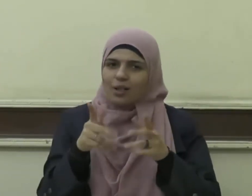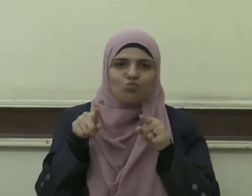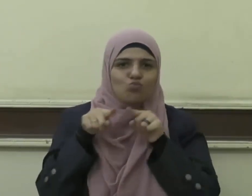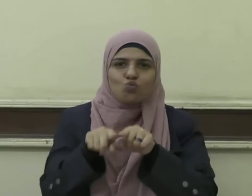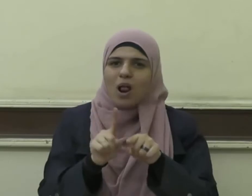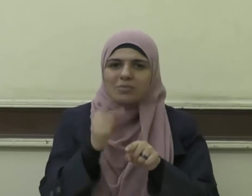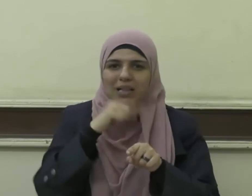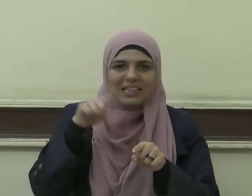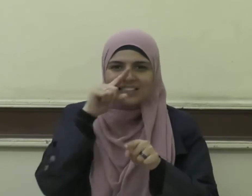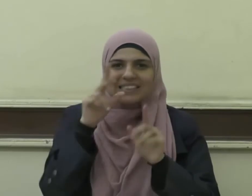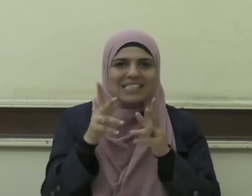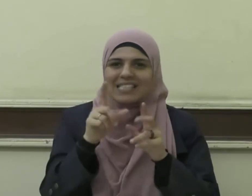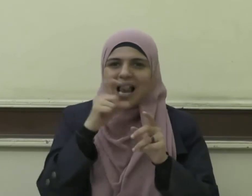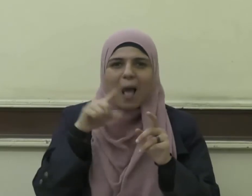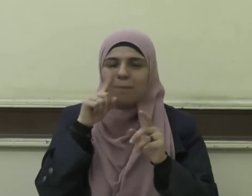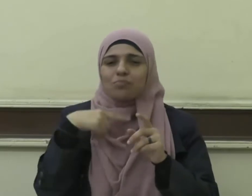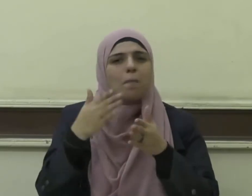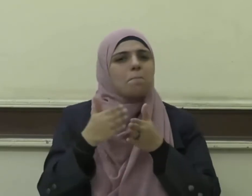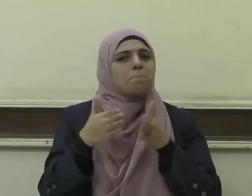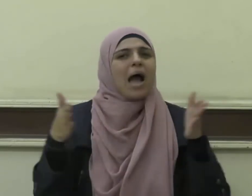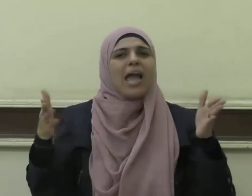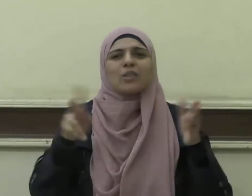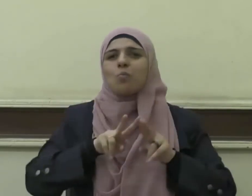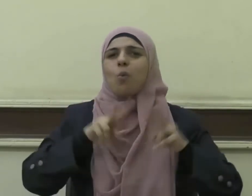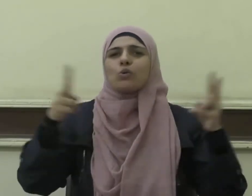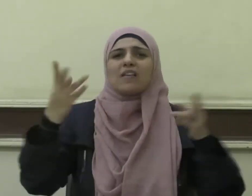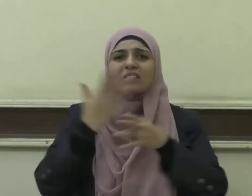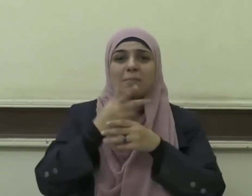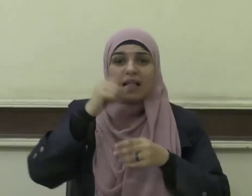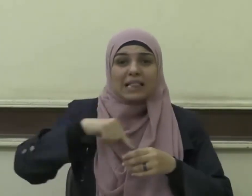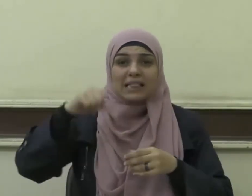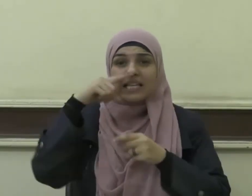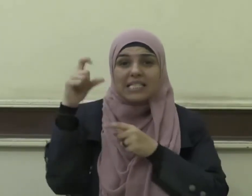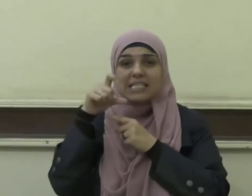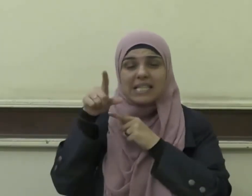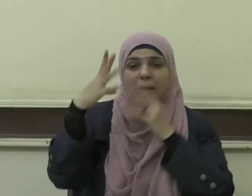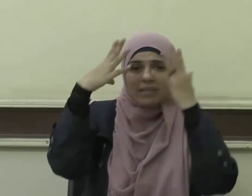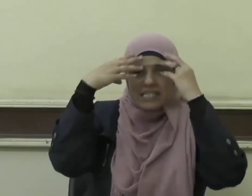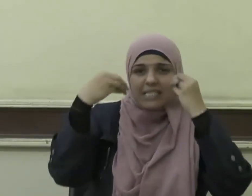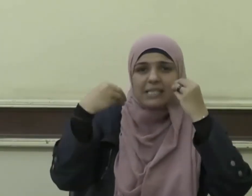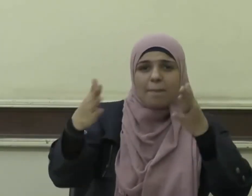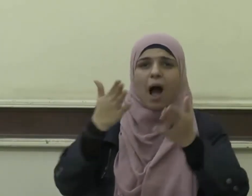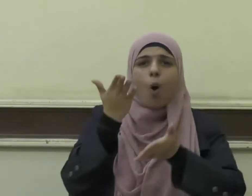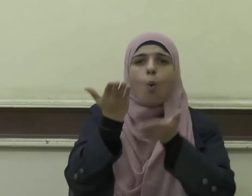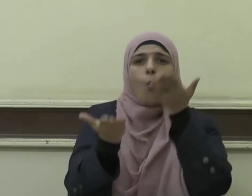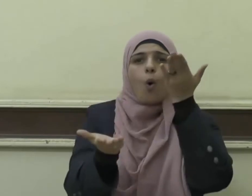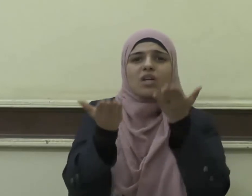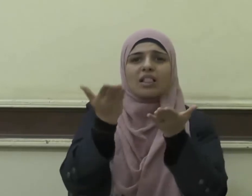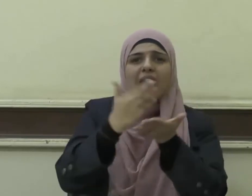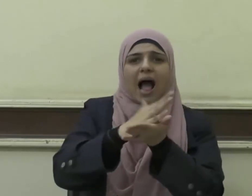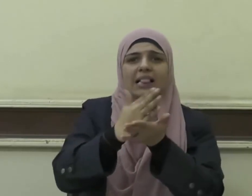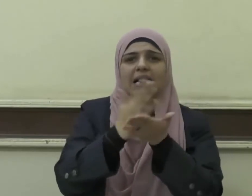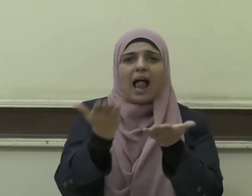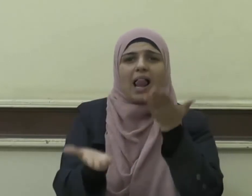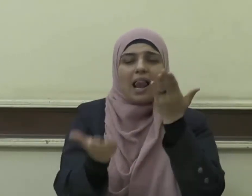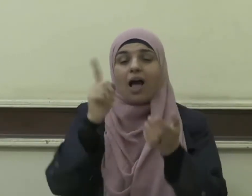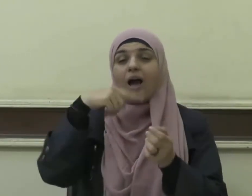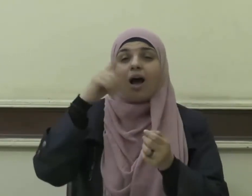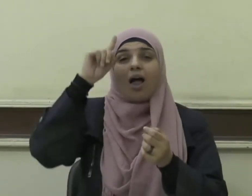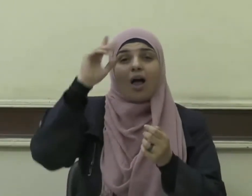بعيدٌ كل البُعد عن سماحة الإسلام ووسطيته فقد رفع الإسلام عن الناس